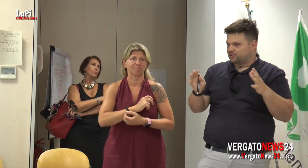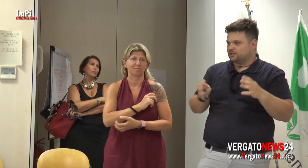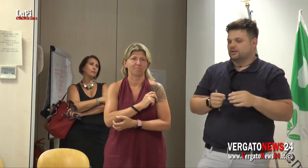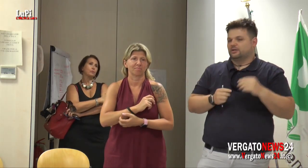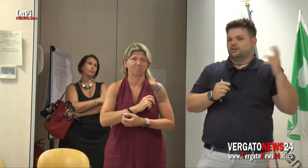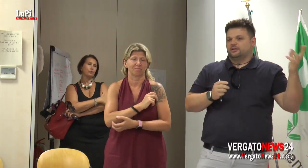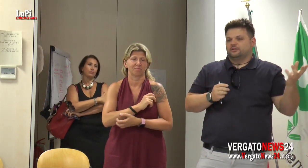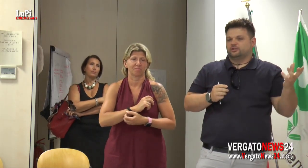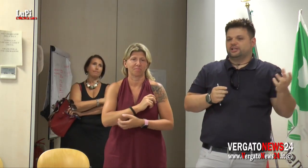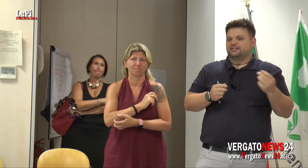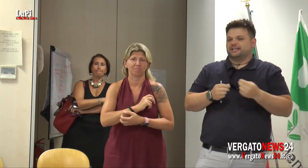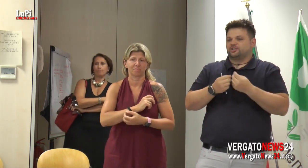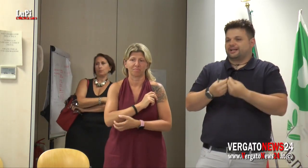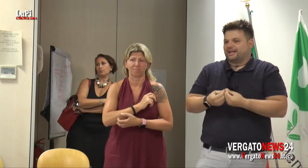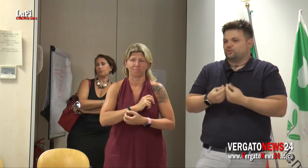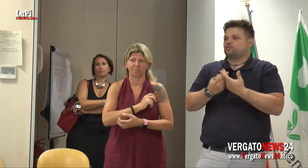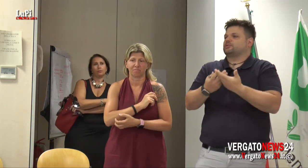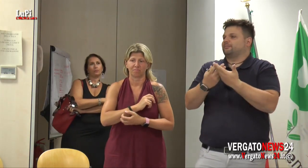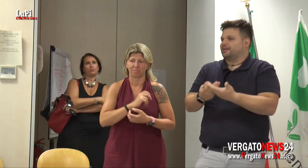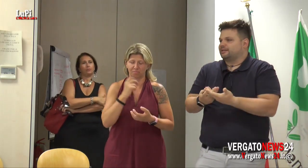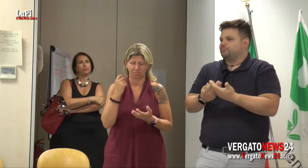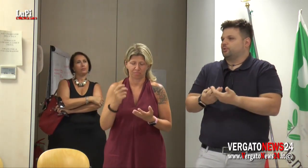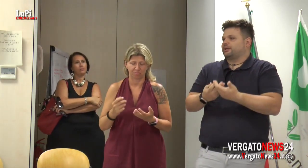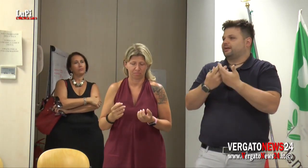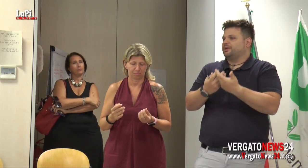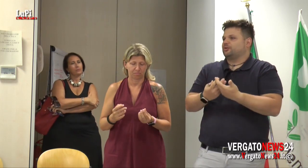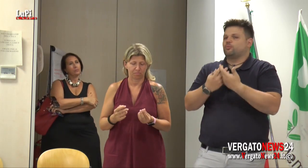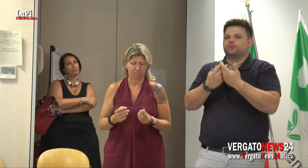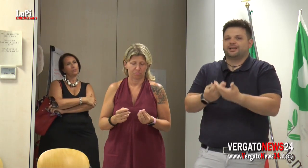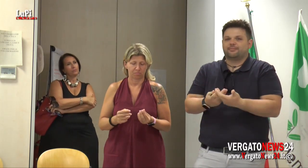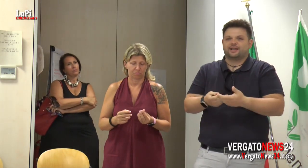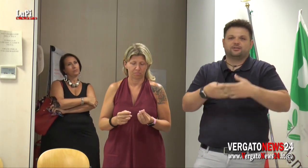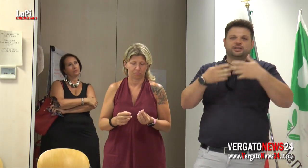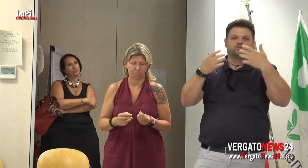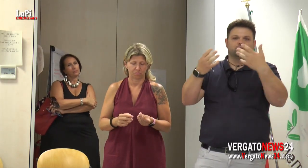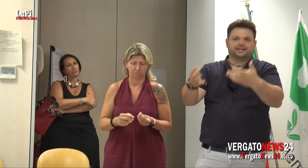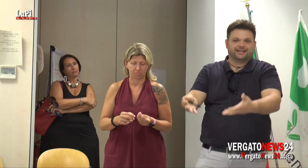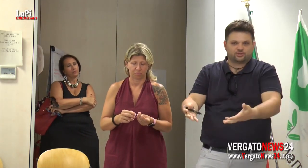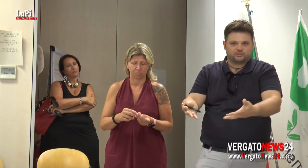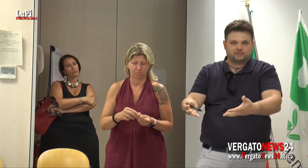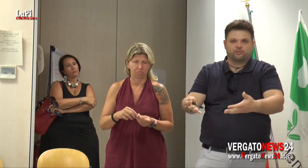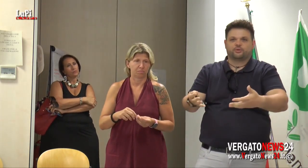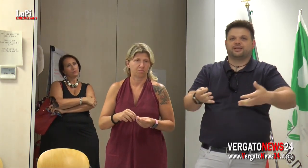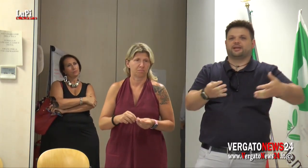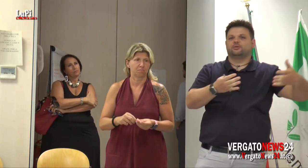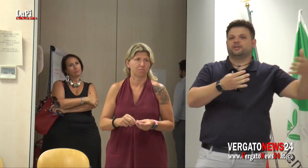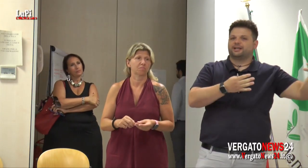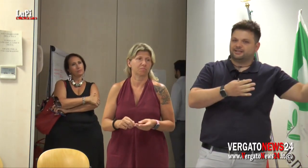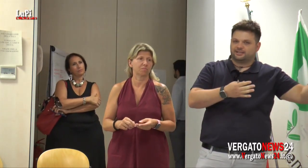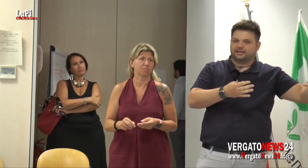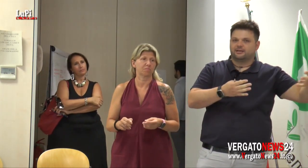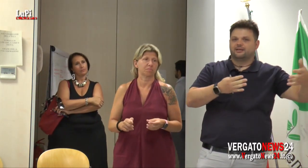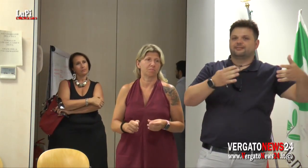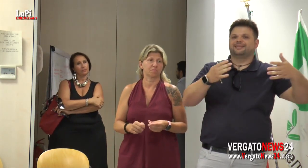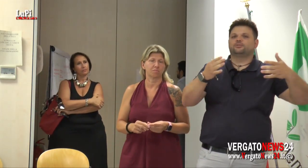per arrivarci. Donini sta cercando giustamente di porre rimedio a un problema che non è solo di adesso, è un problema che lui